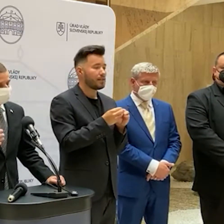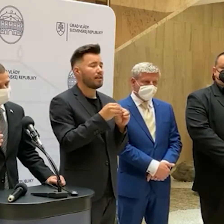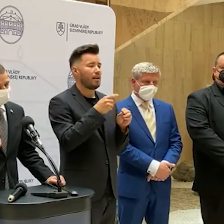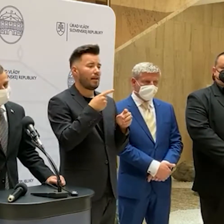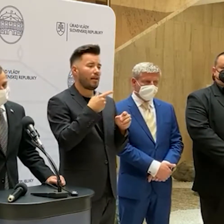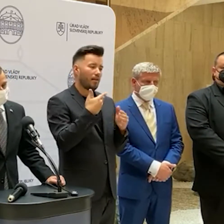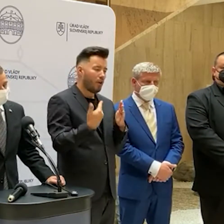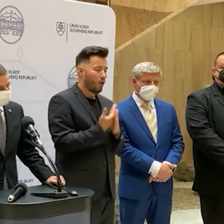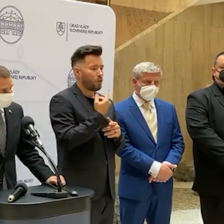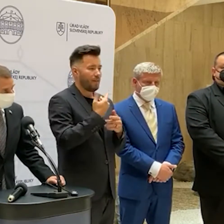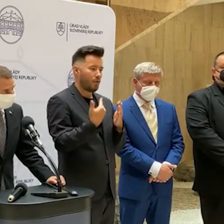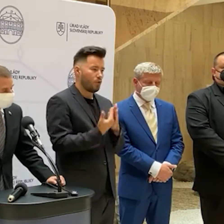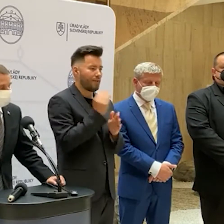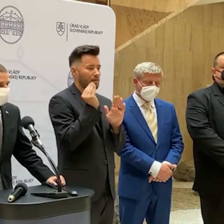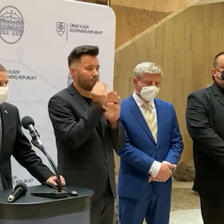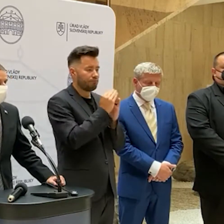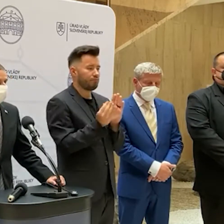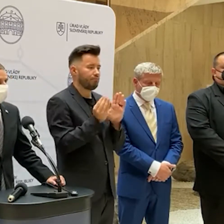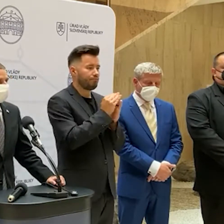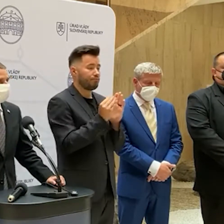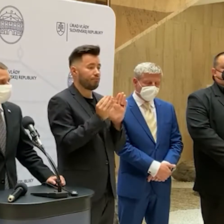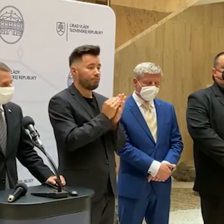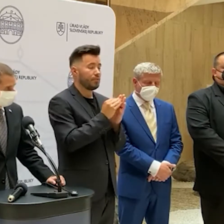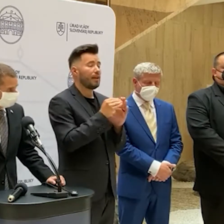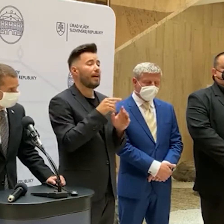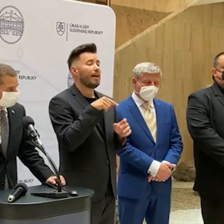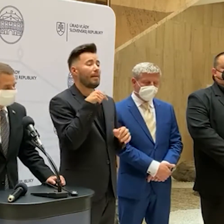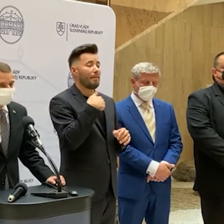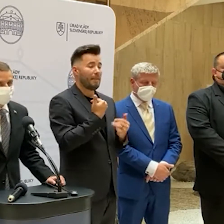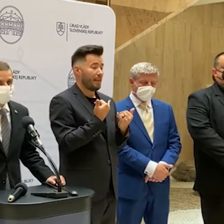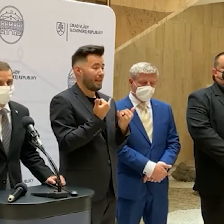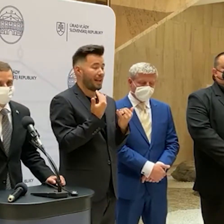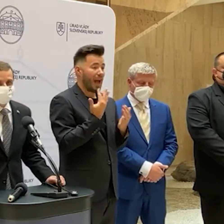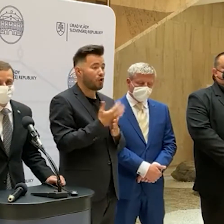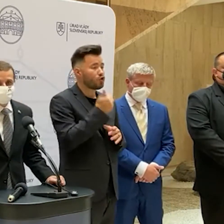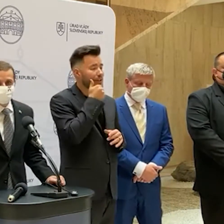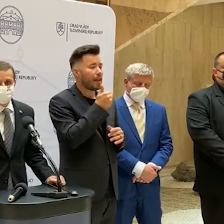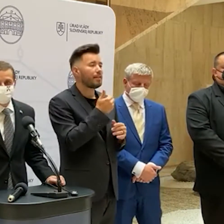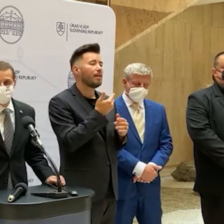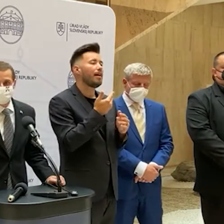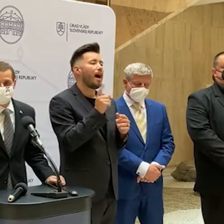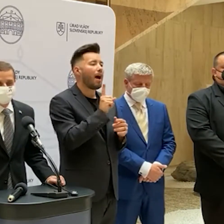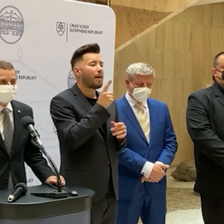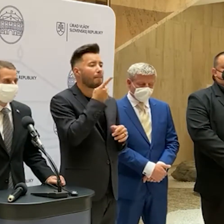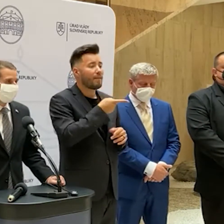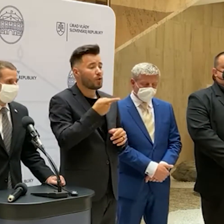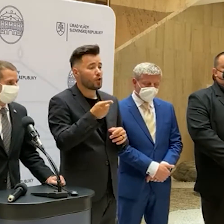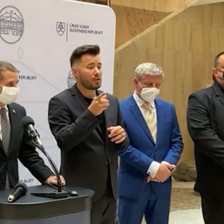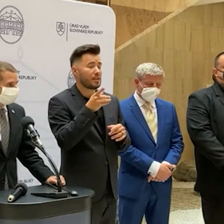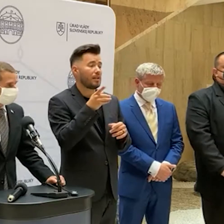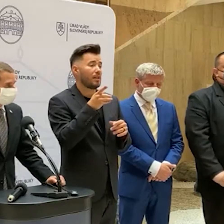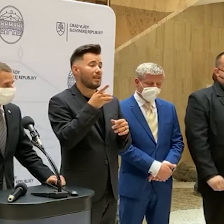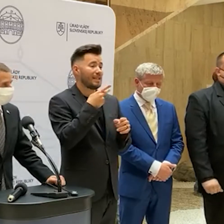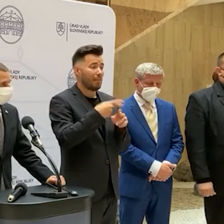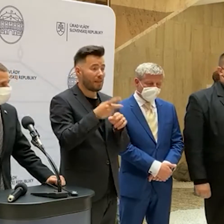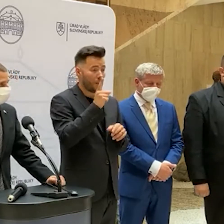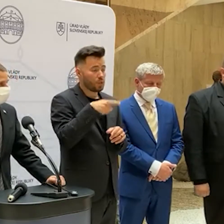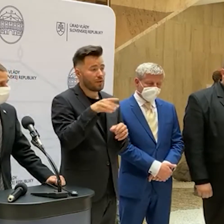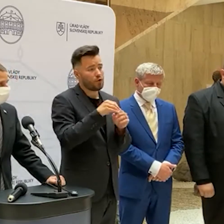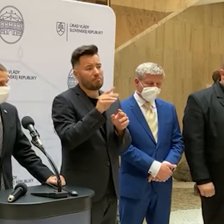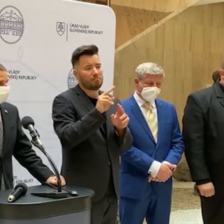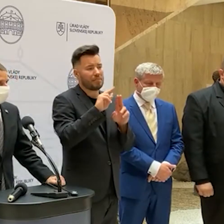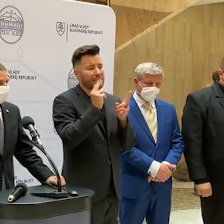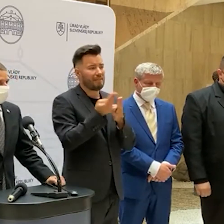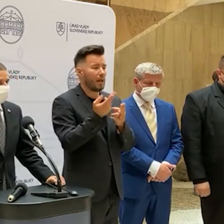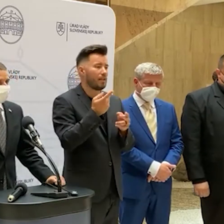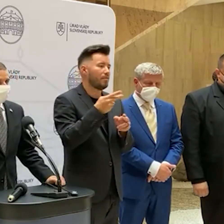sa snažíme na dennej báze aktualizovať povinnosti, ktoré si musia splniť, ak chcú, do tej ktorej krajiny v rámci Európy alebo sveta